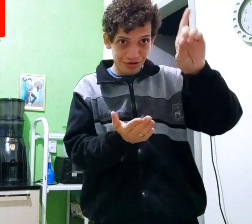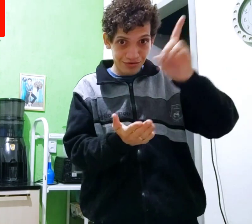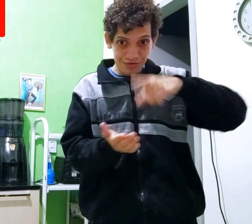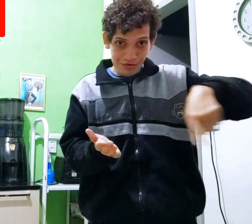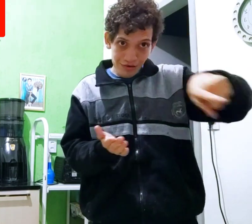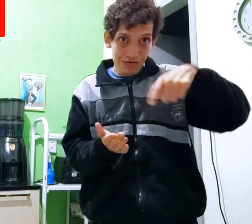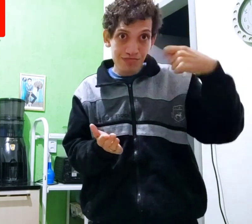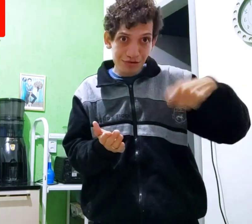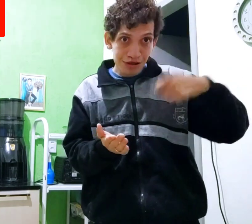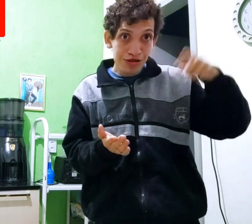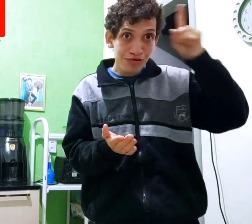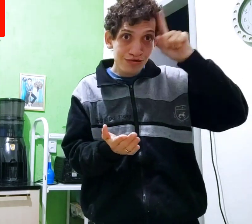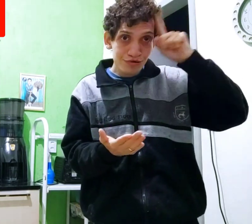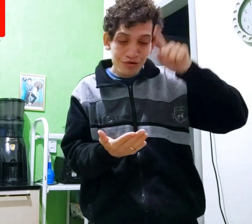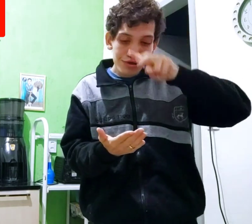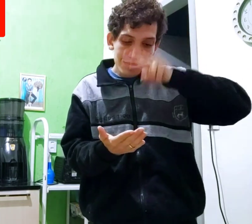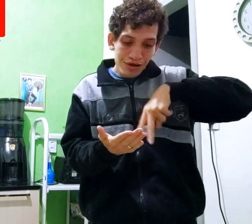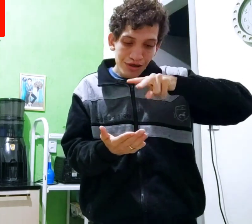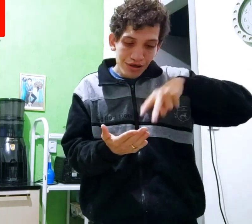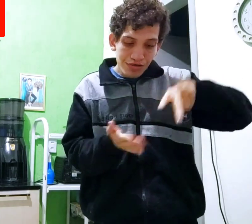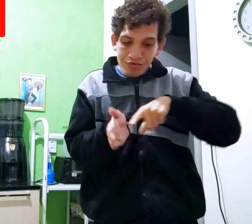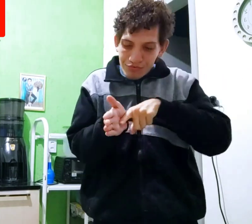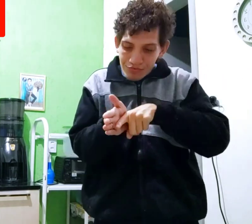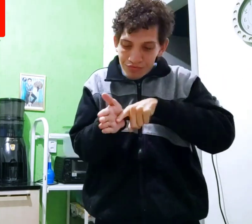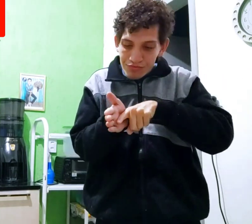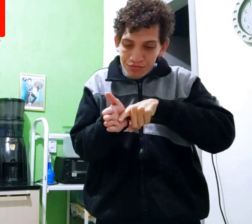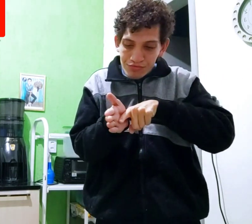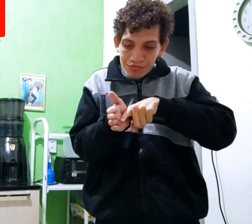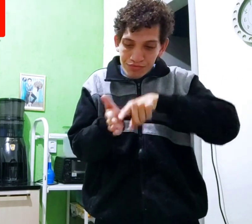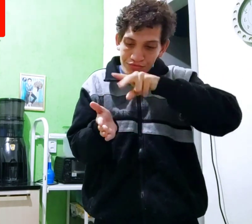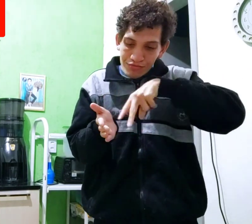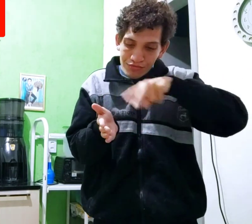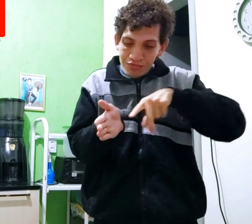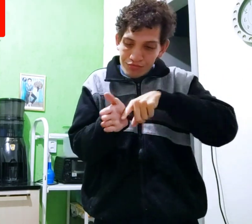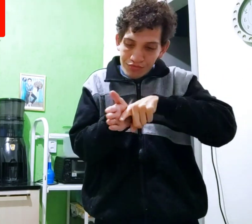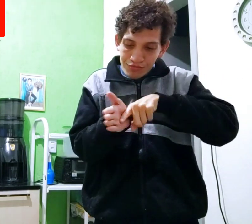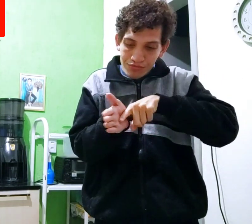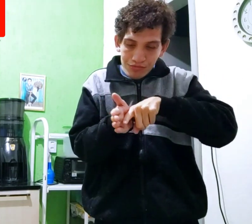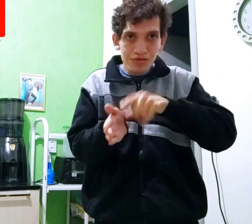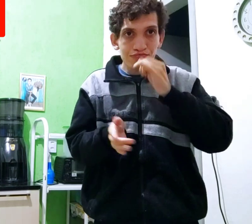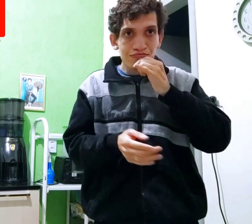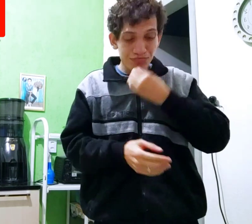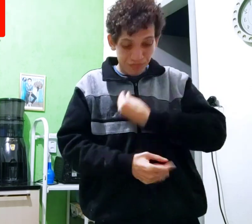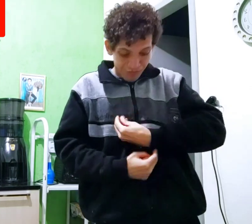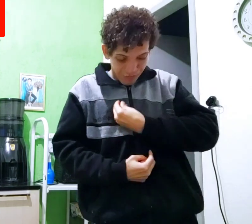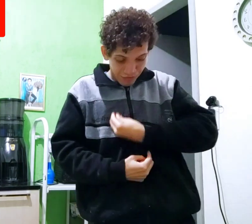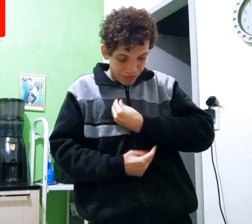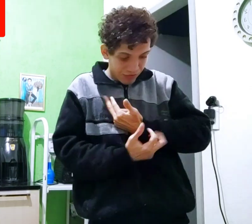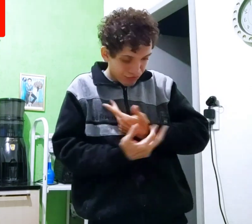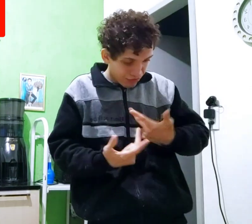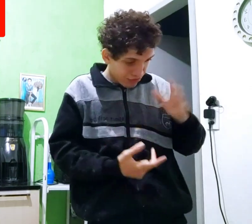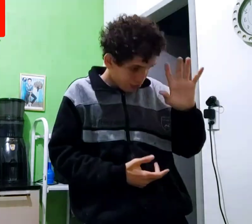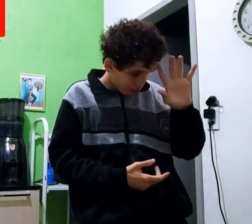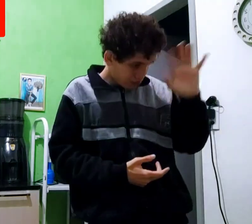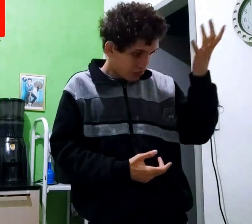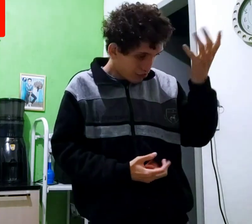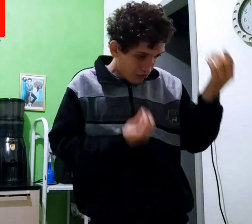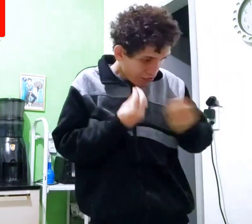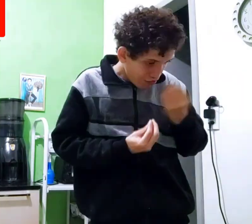Bíblia, vocês precisam todo dia ler, examinar ler, pesquisar nela, a vida